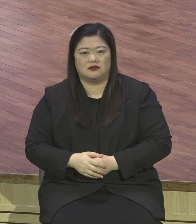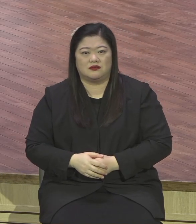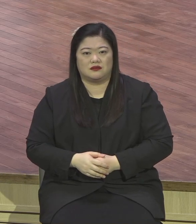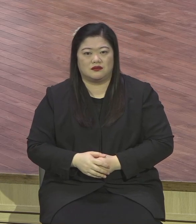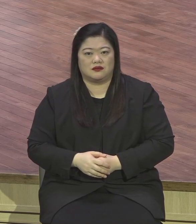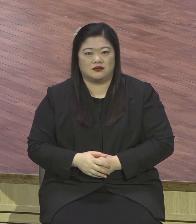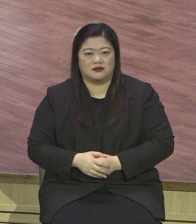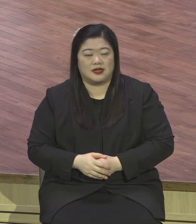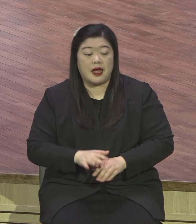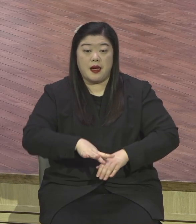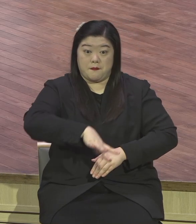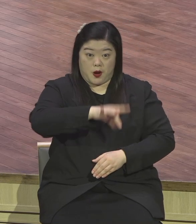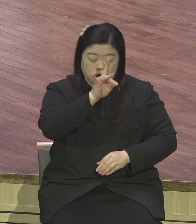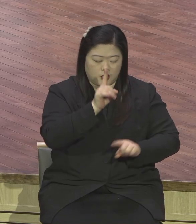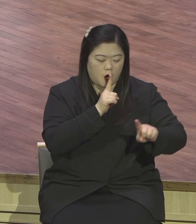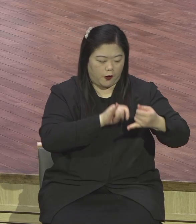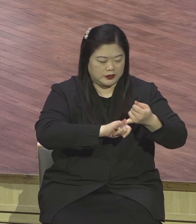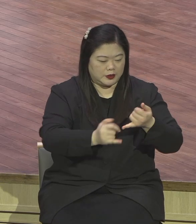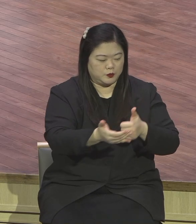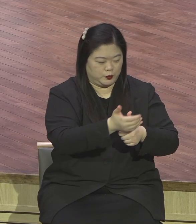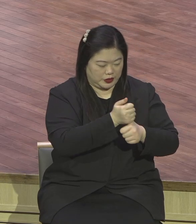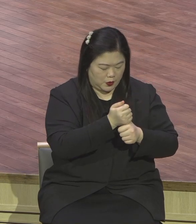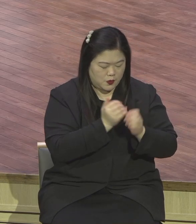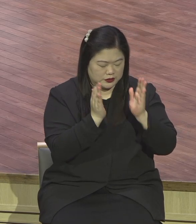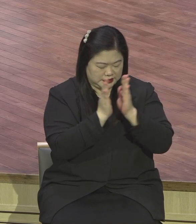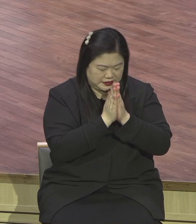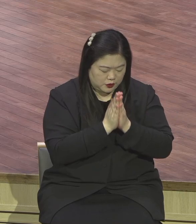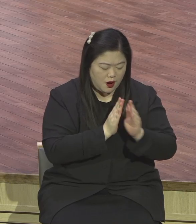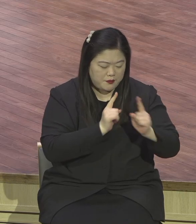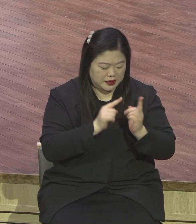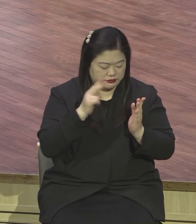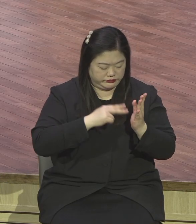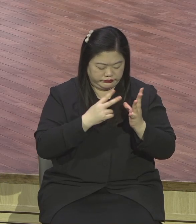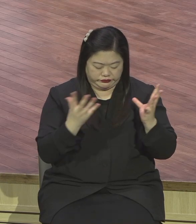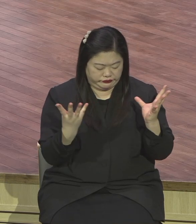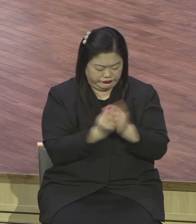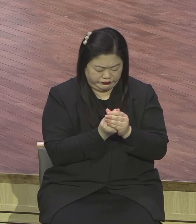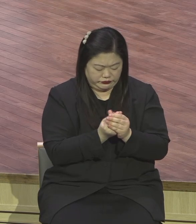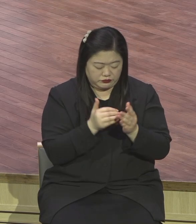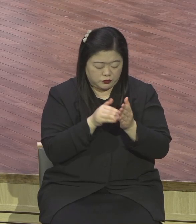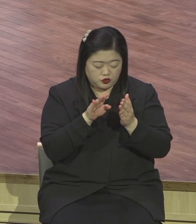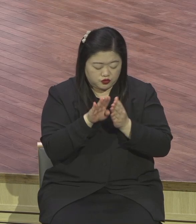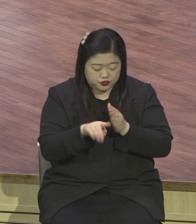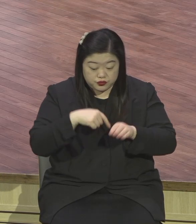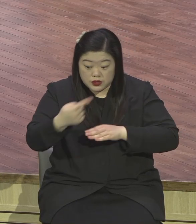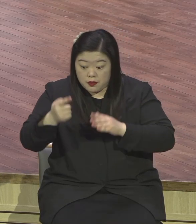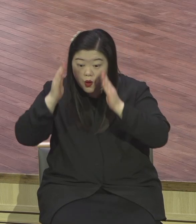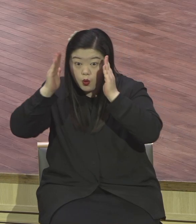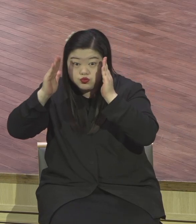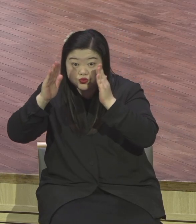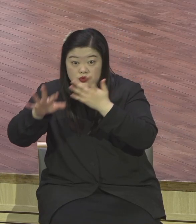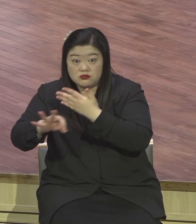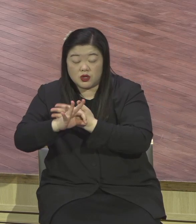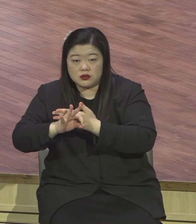은약 속에 잘하면 무조건 여러분 영적 기능 여러분 서밋이 되게 되어 있어요. 아멘